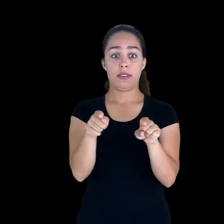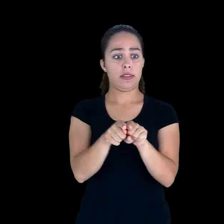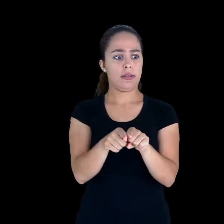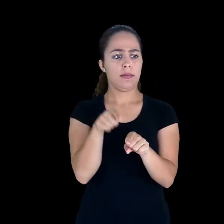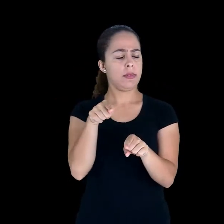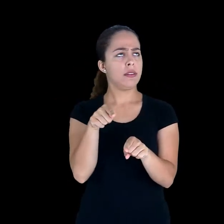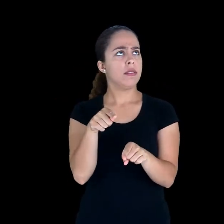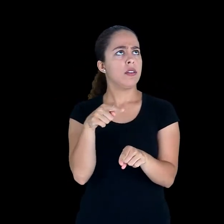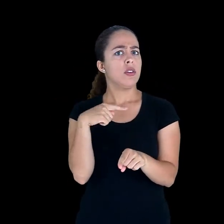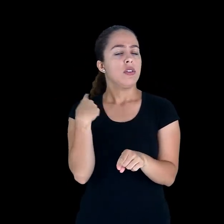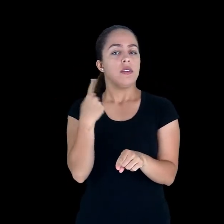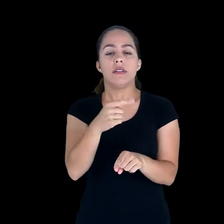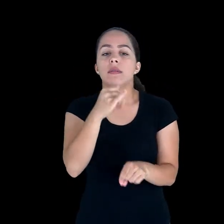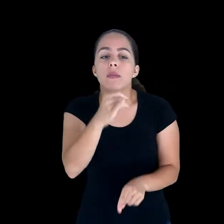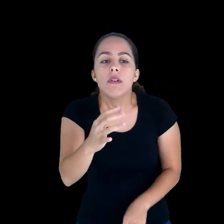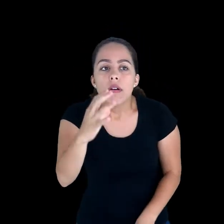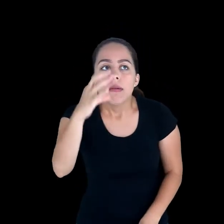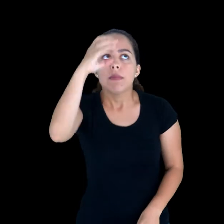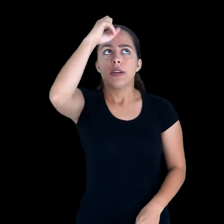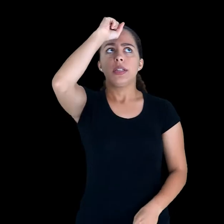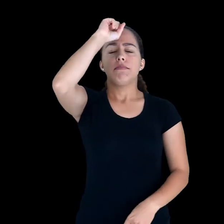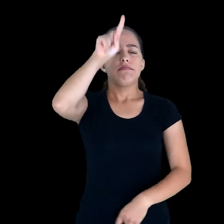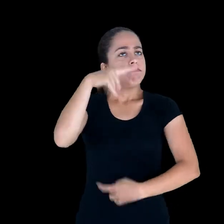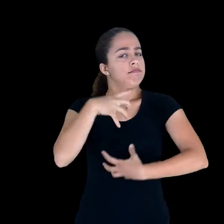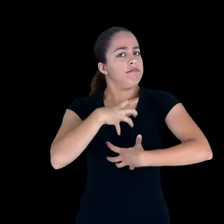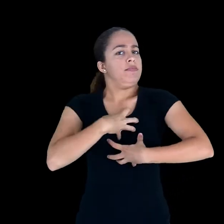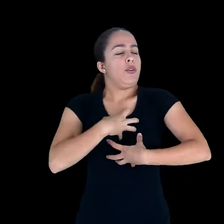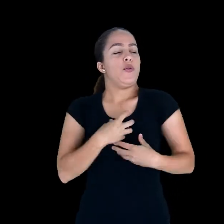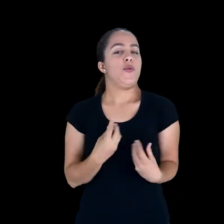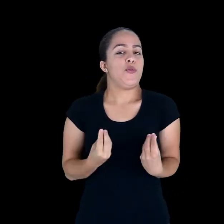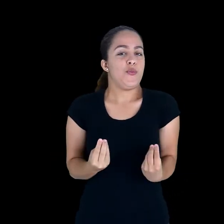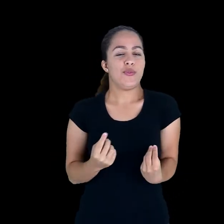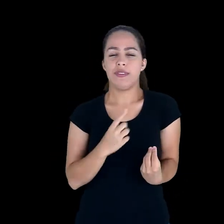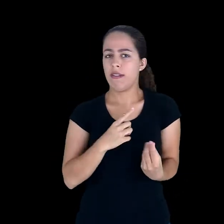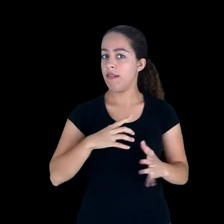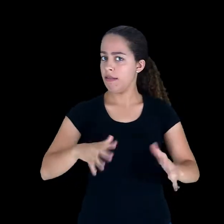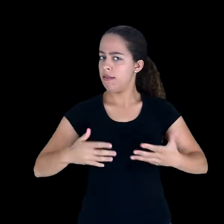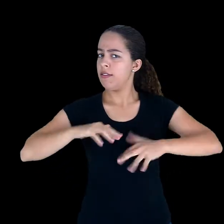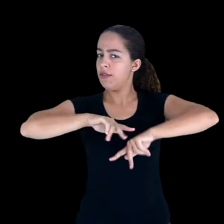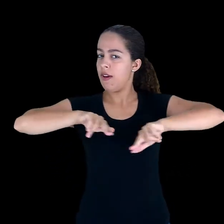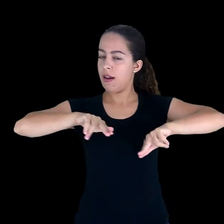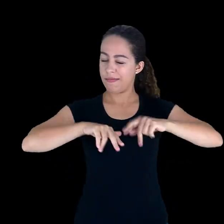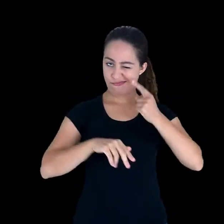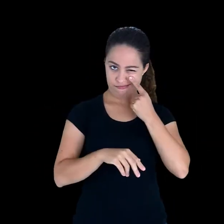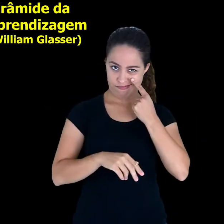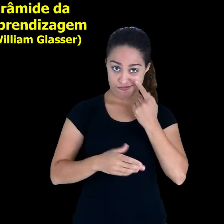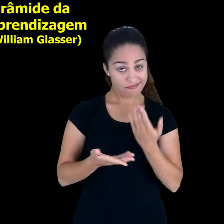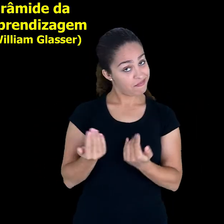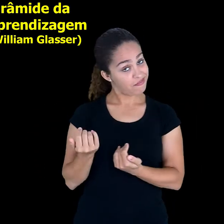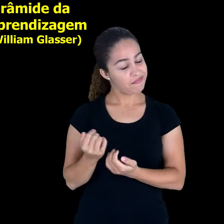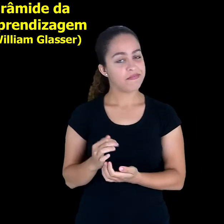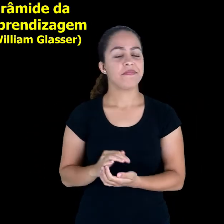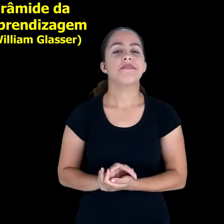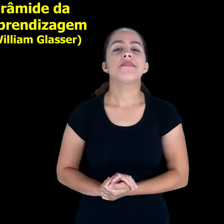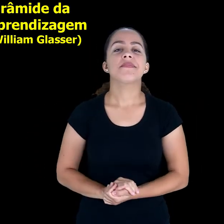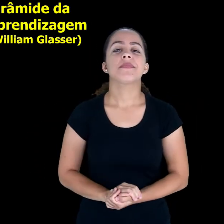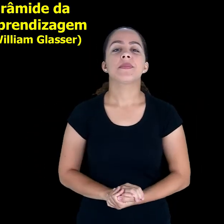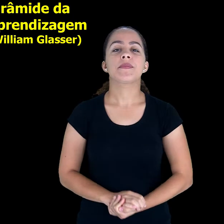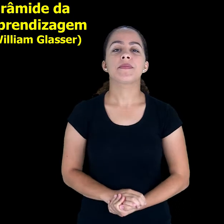reagimos diferentemente aos diversos estímulos. Vamos lá? Como eu disse,